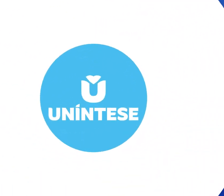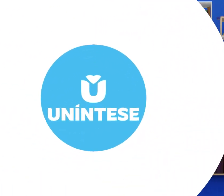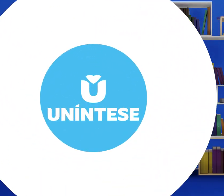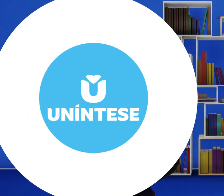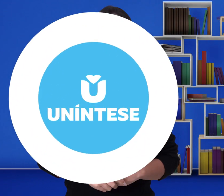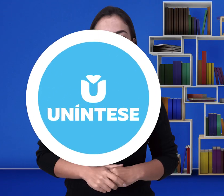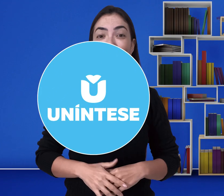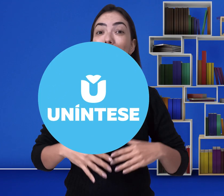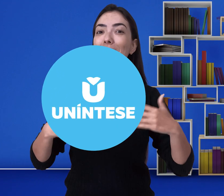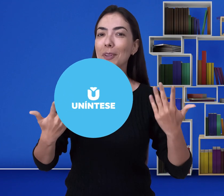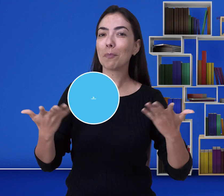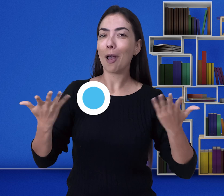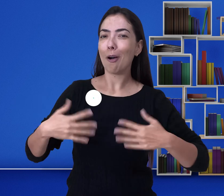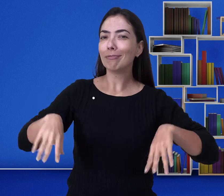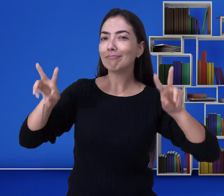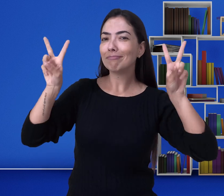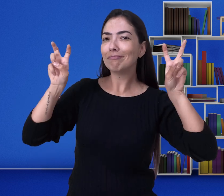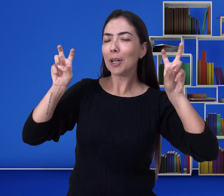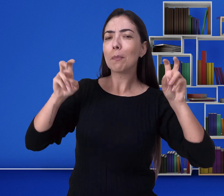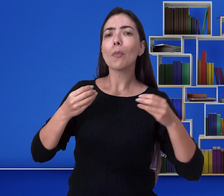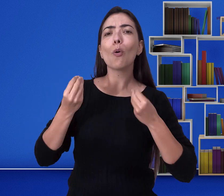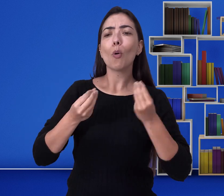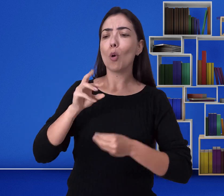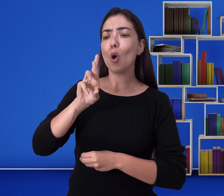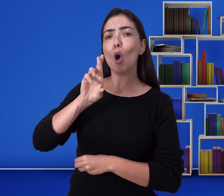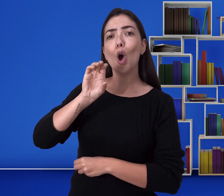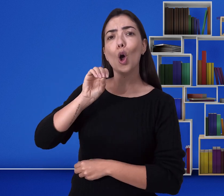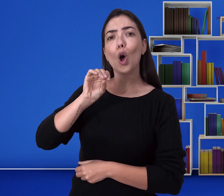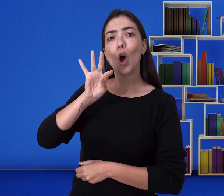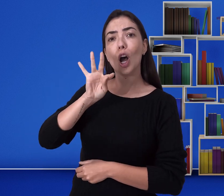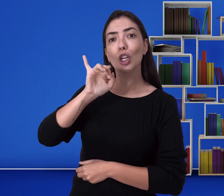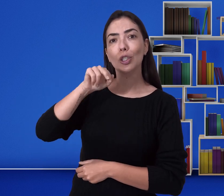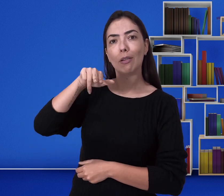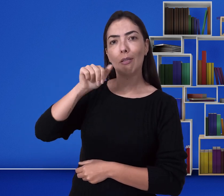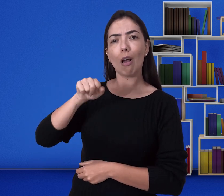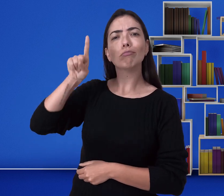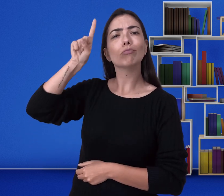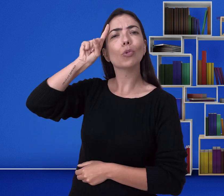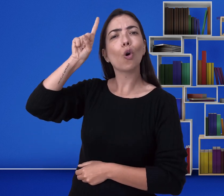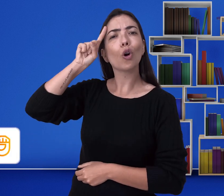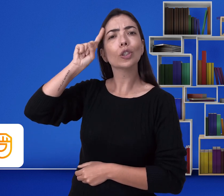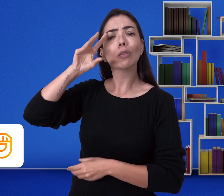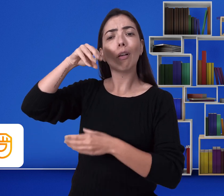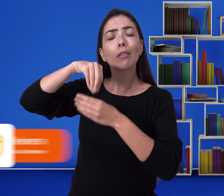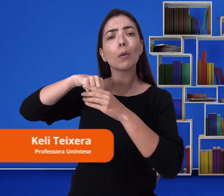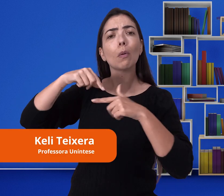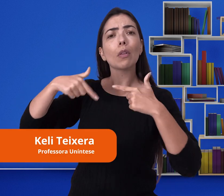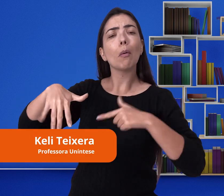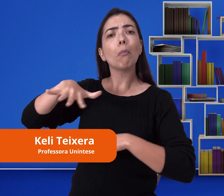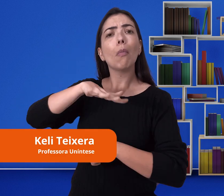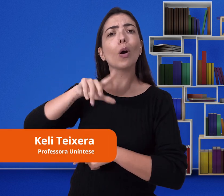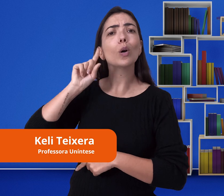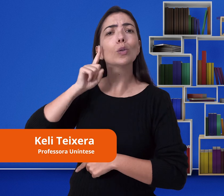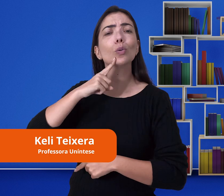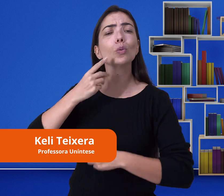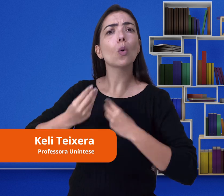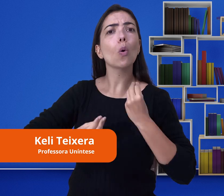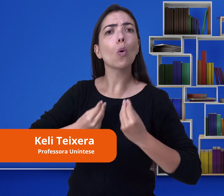Beleza, vamos começar o tema sobre a rotina no trabalho. Como isso ocorre? É muito